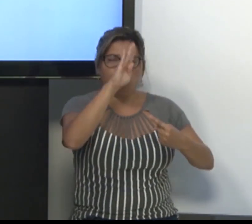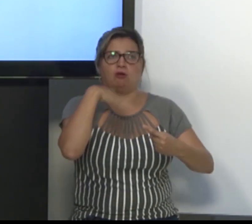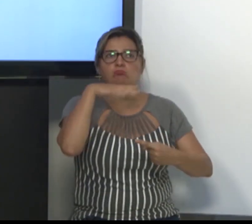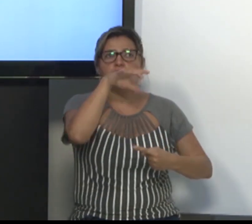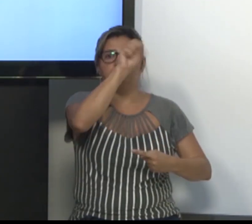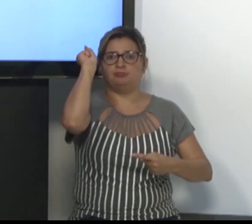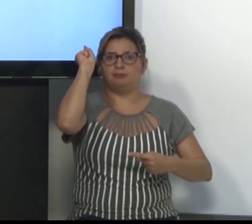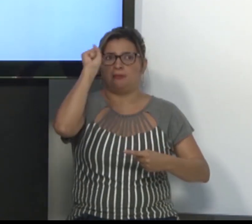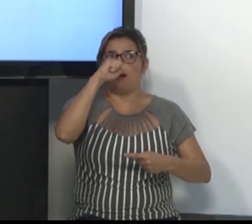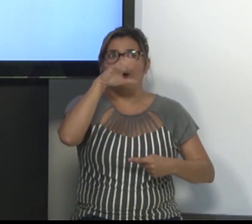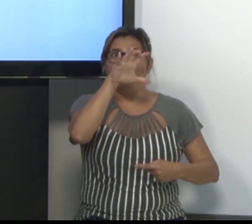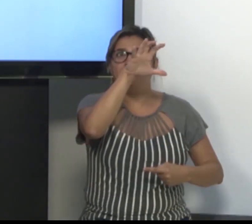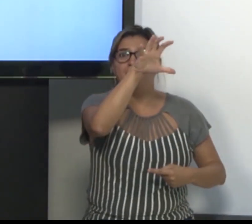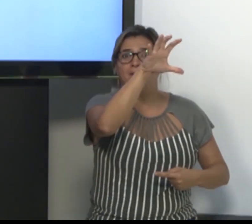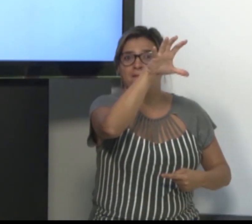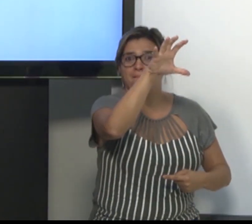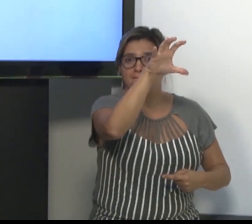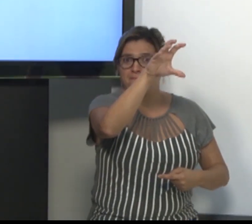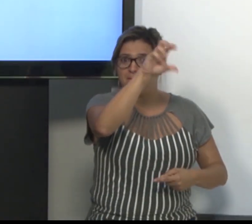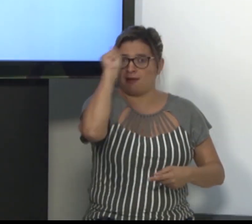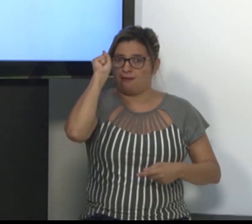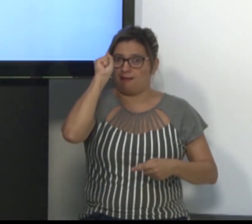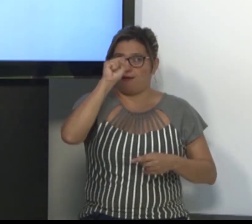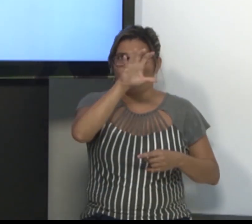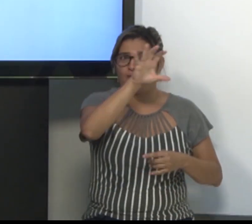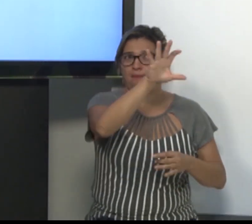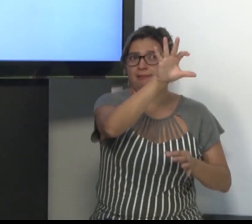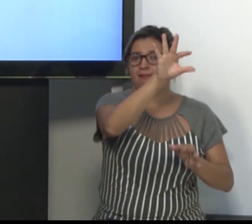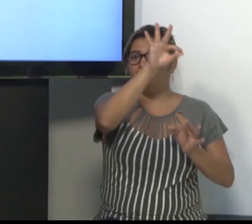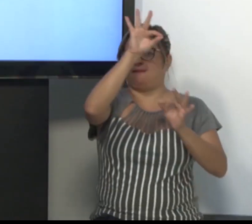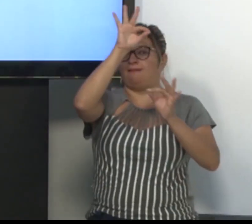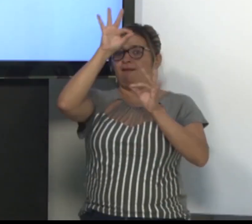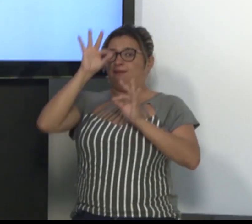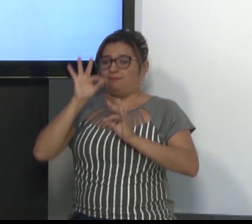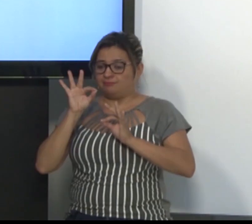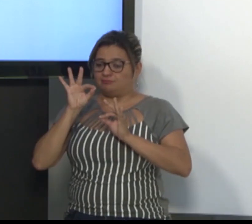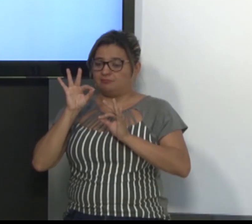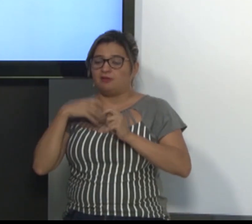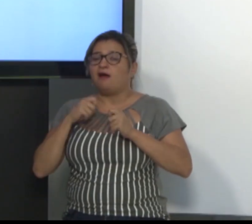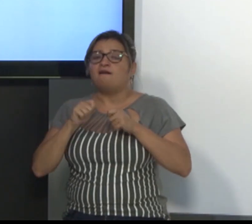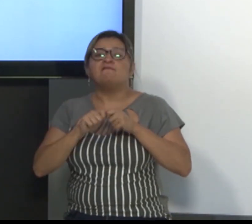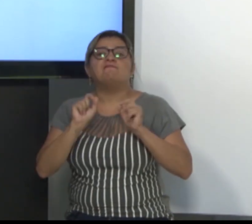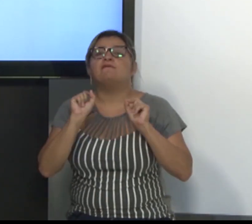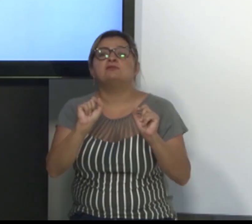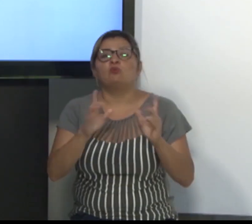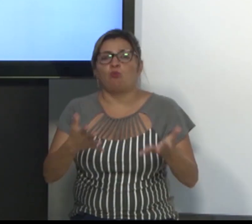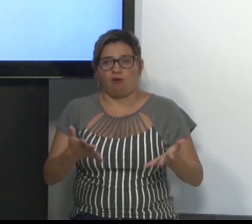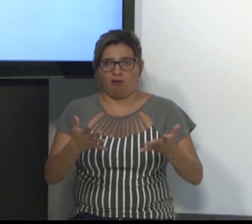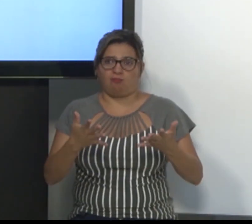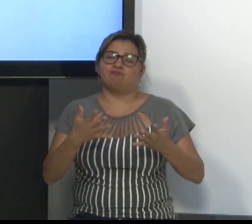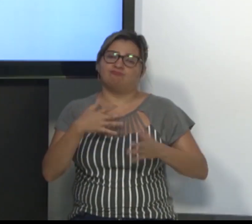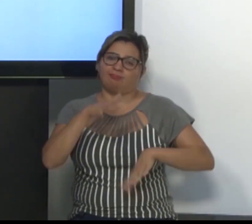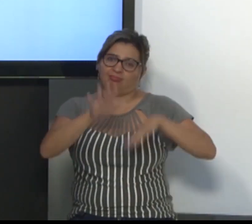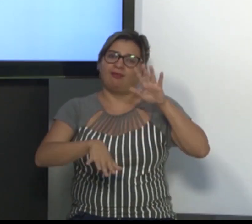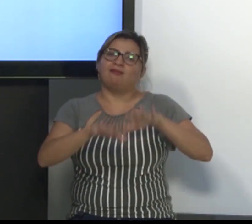eu, exemplo, eu consigo entender e captar essa síntese e colocar onde eu preciso,